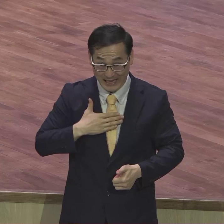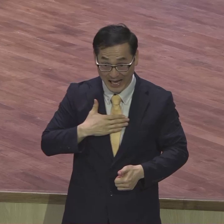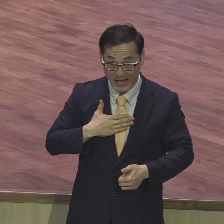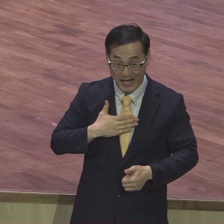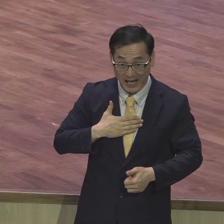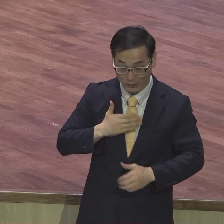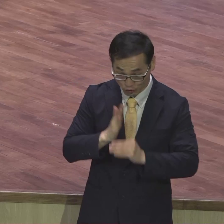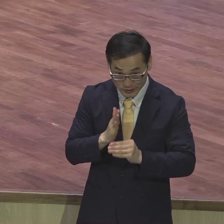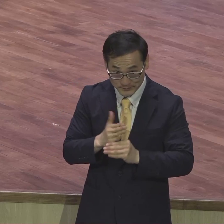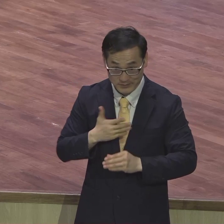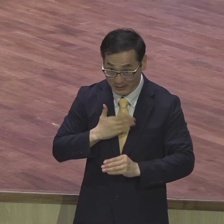내 계산 없어요